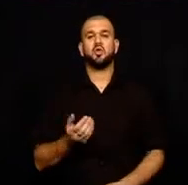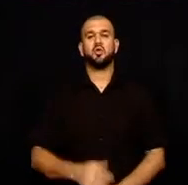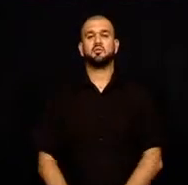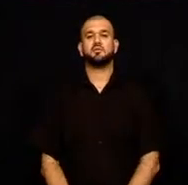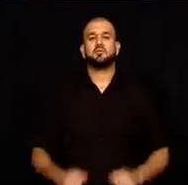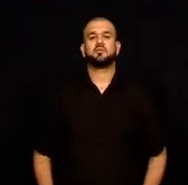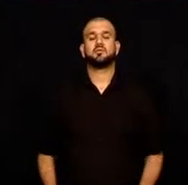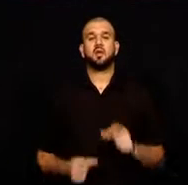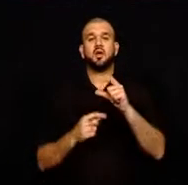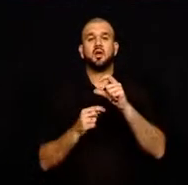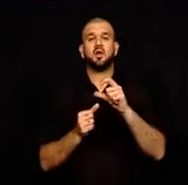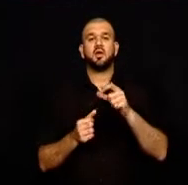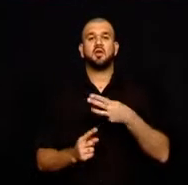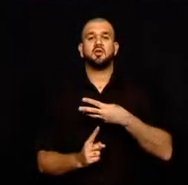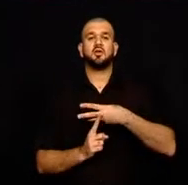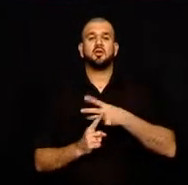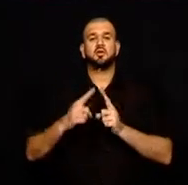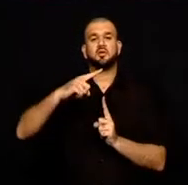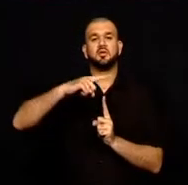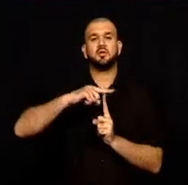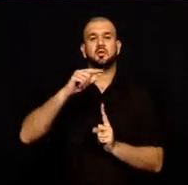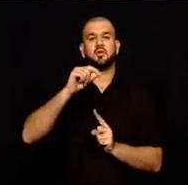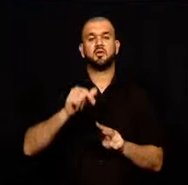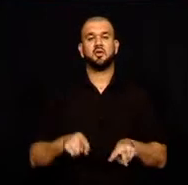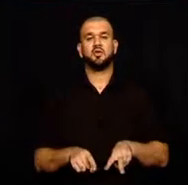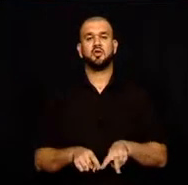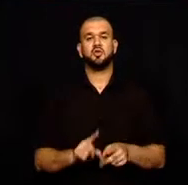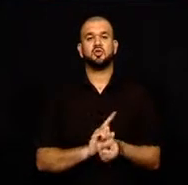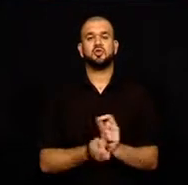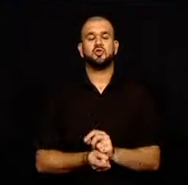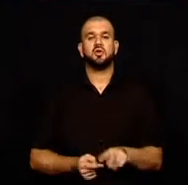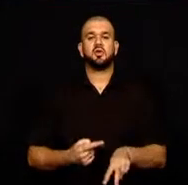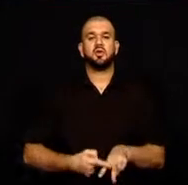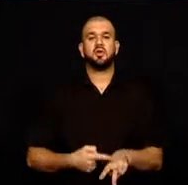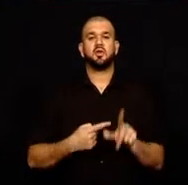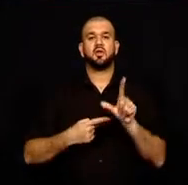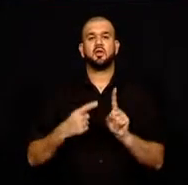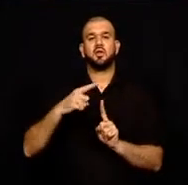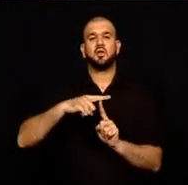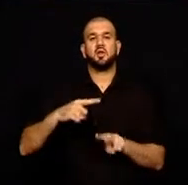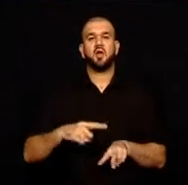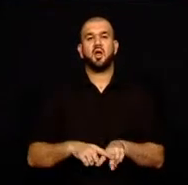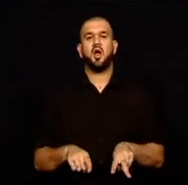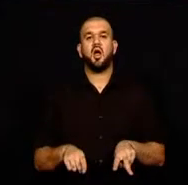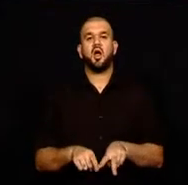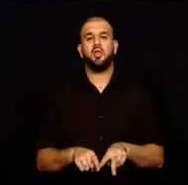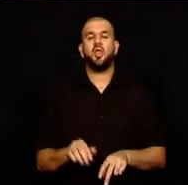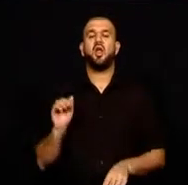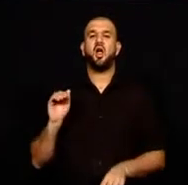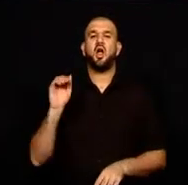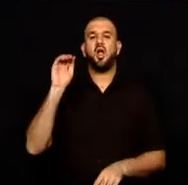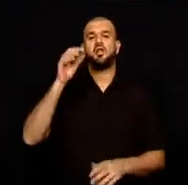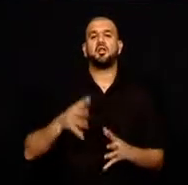Çetin Altan, hayatını kaybetti. Türk basınının ünlü